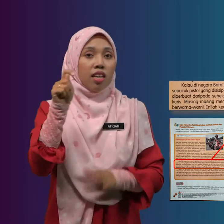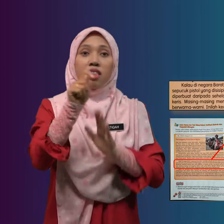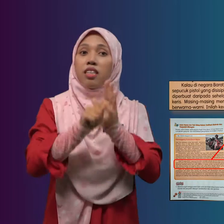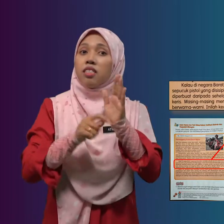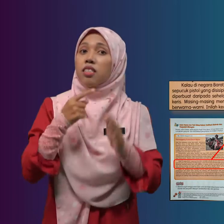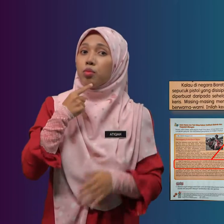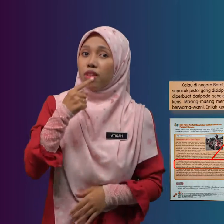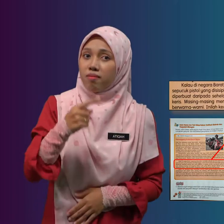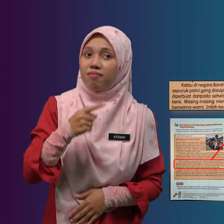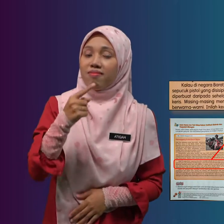Tersebut